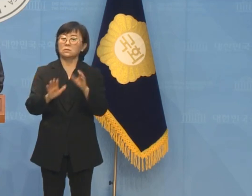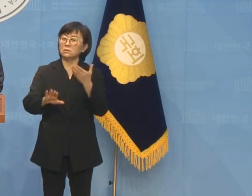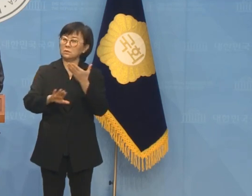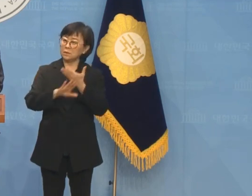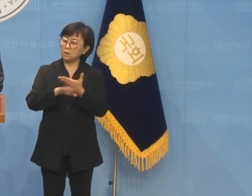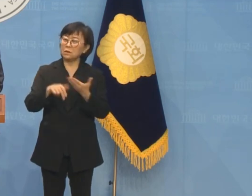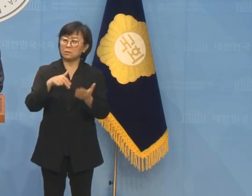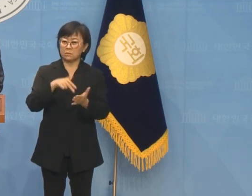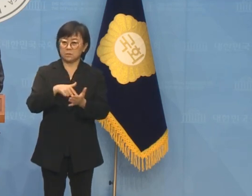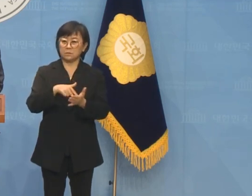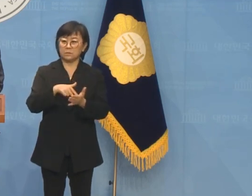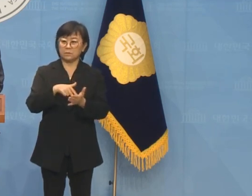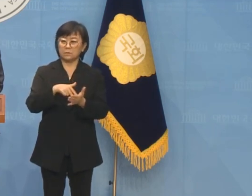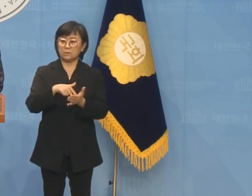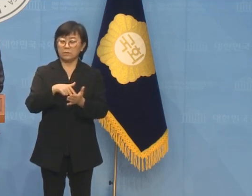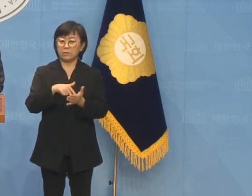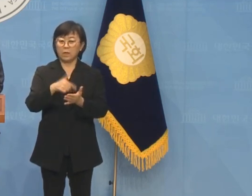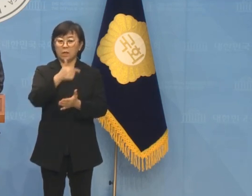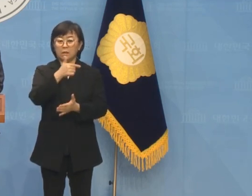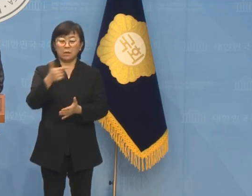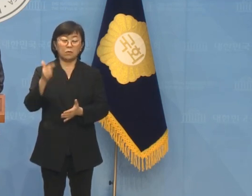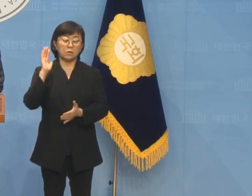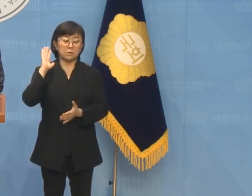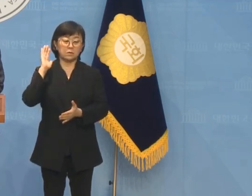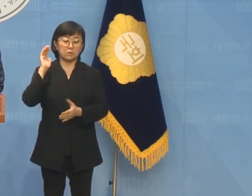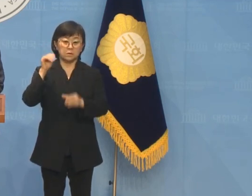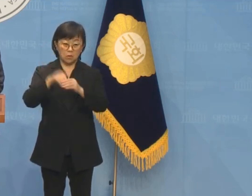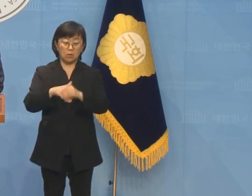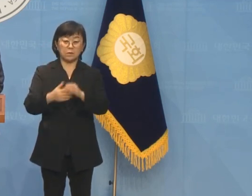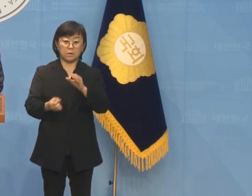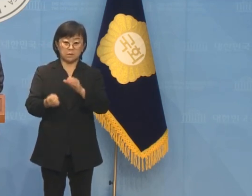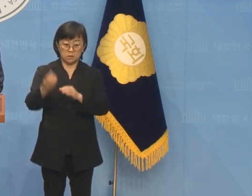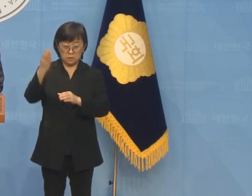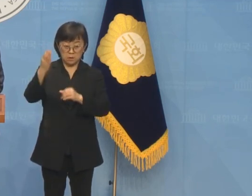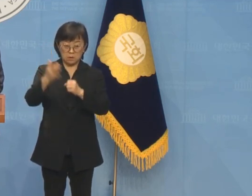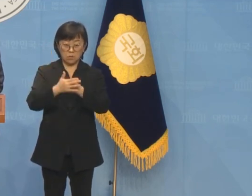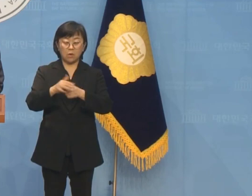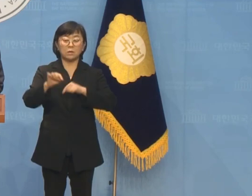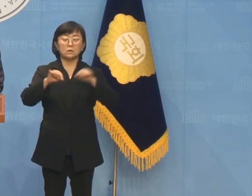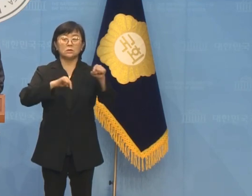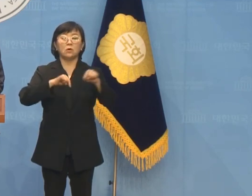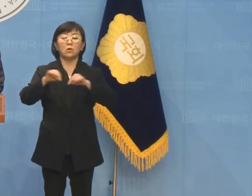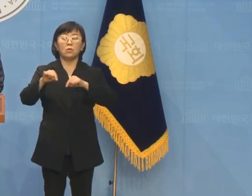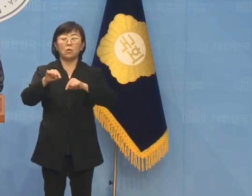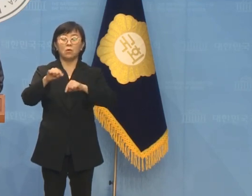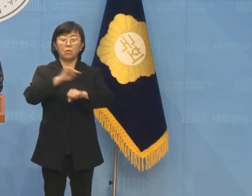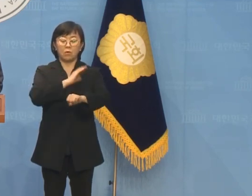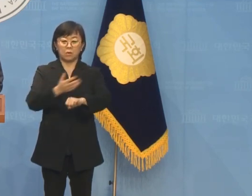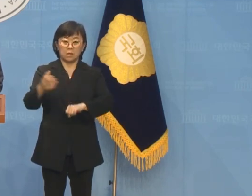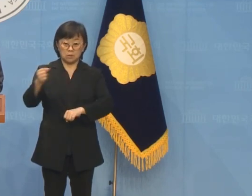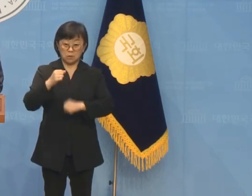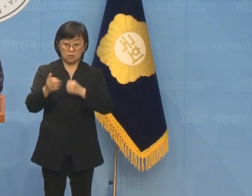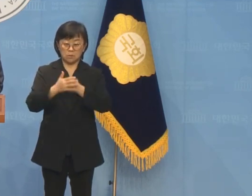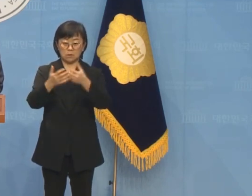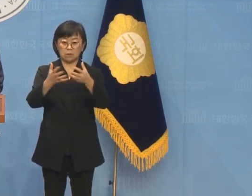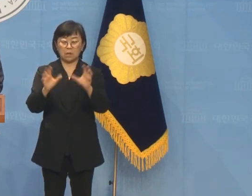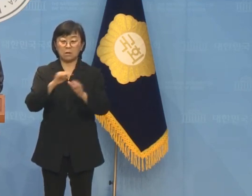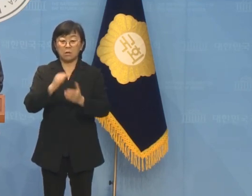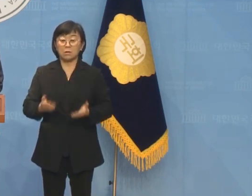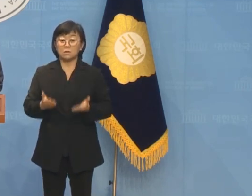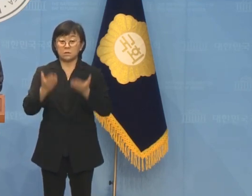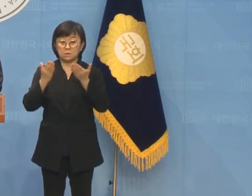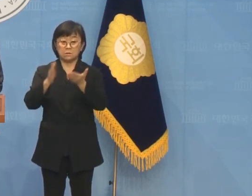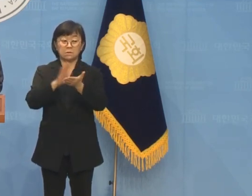대선에서 승리하고 정권을 되찾아왔지만 당에 대한 헌신과